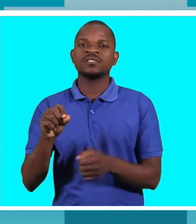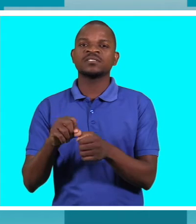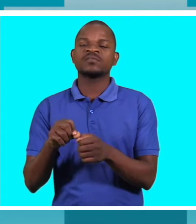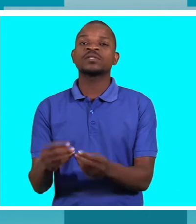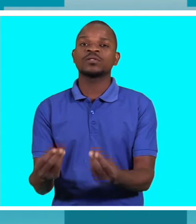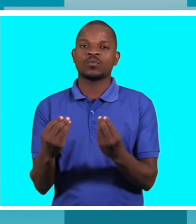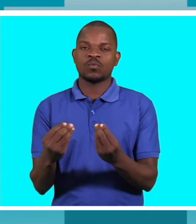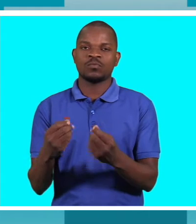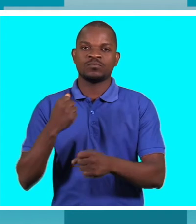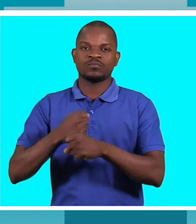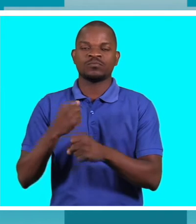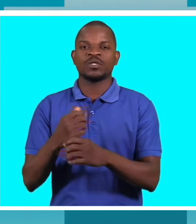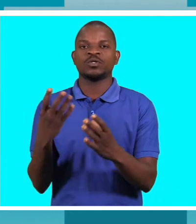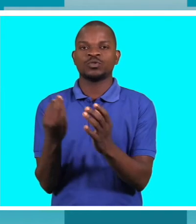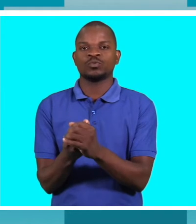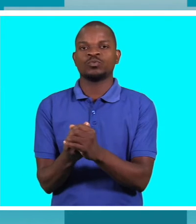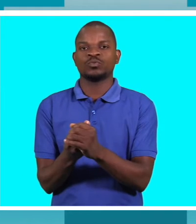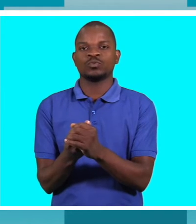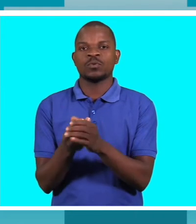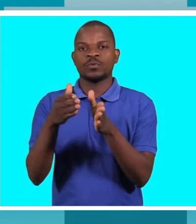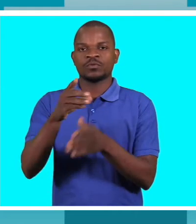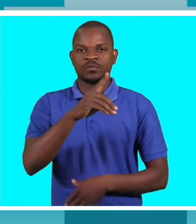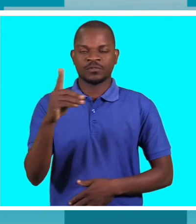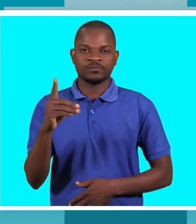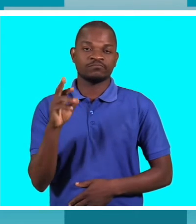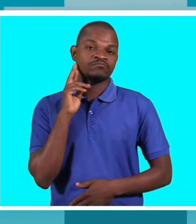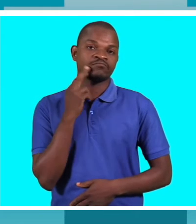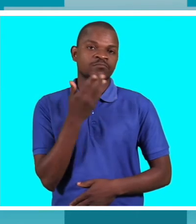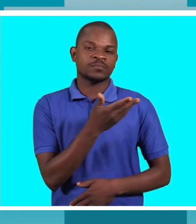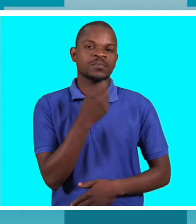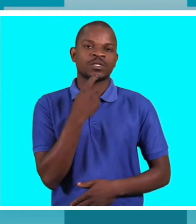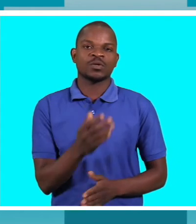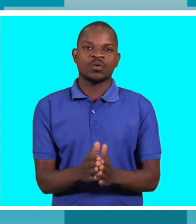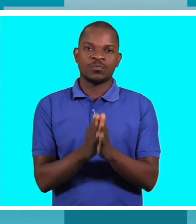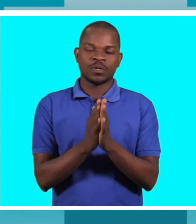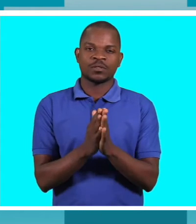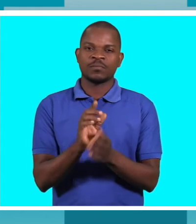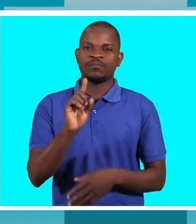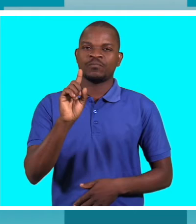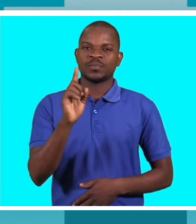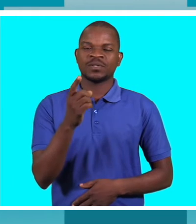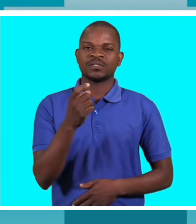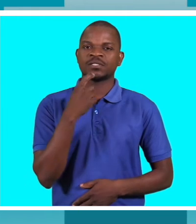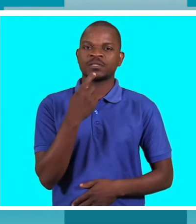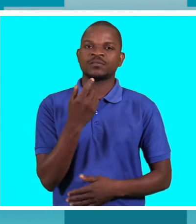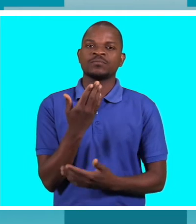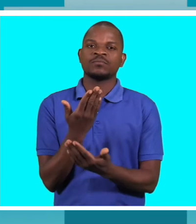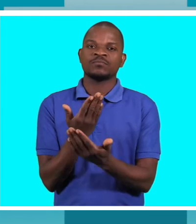tem trabalhado com esta camada social? Muito obrigado. Em primeiro lugar, sem fugir do protocolo, queria saudar e agradecer